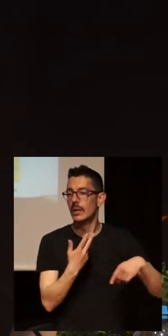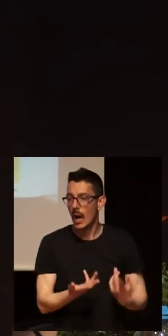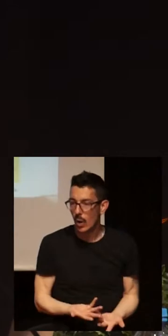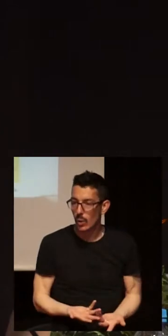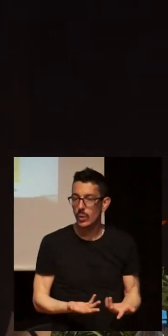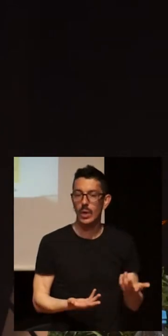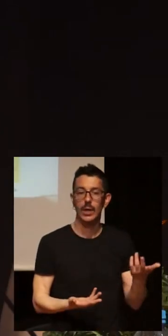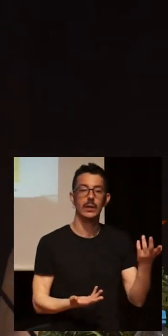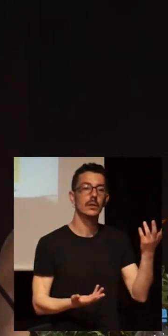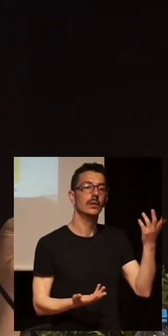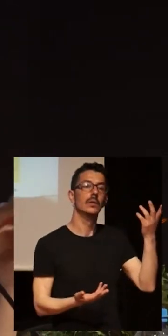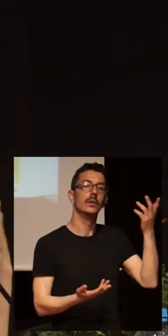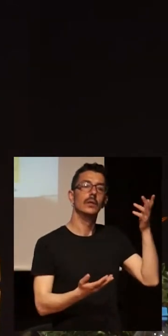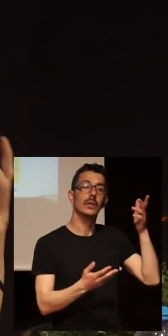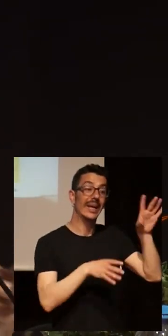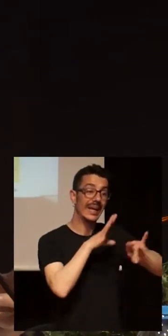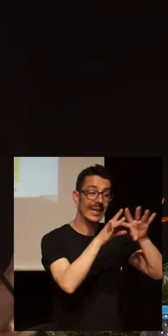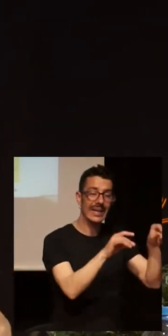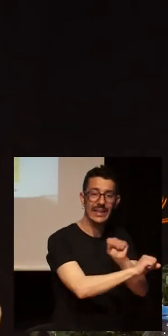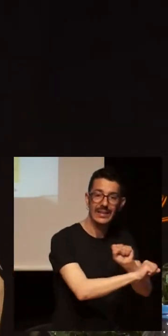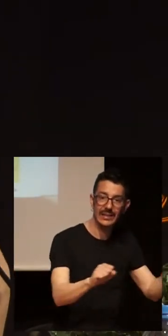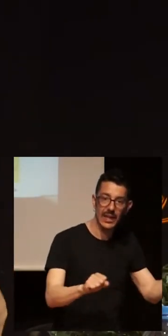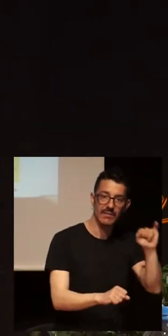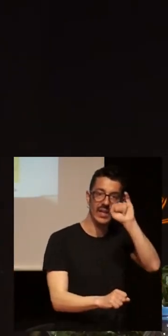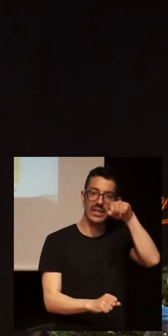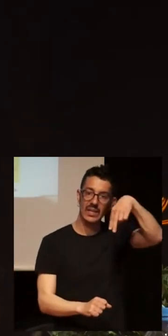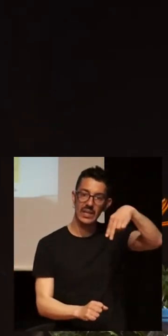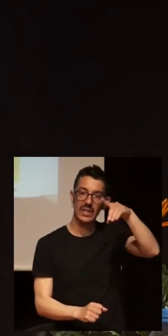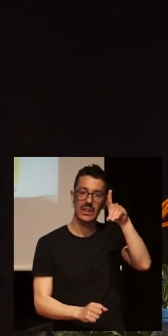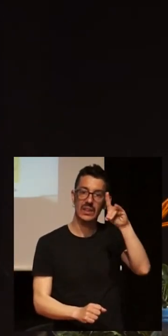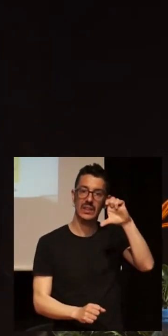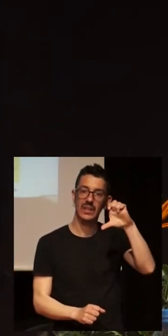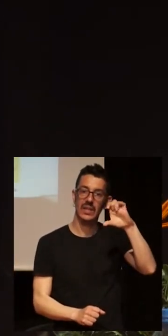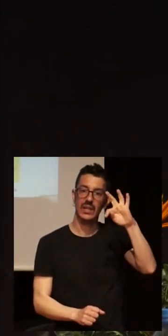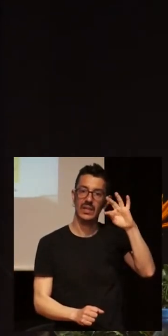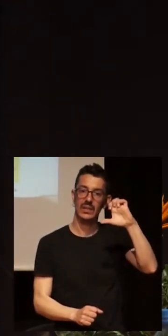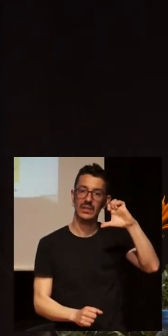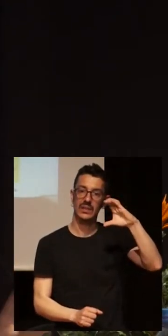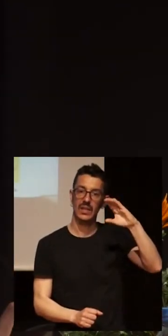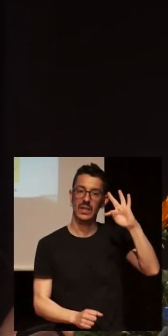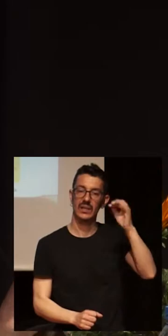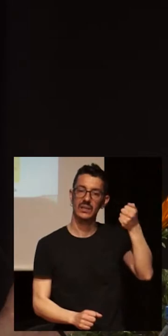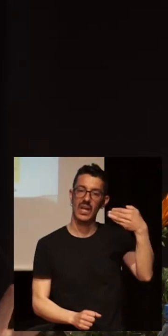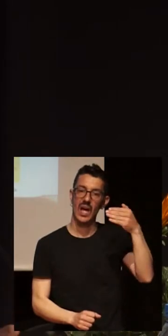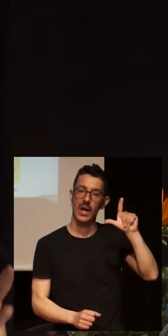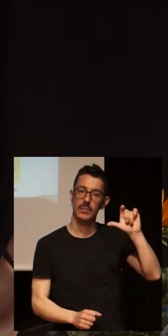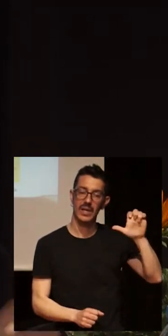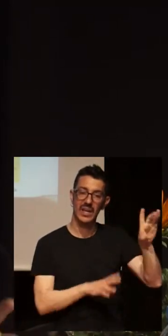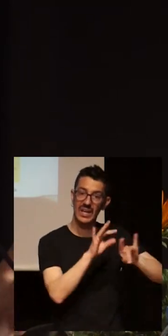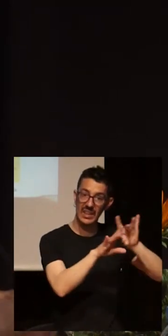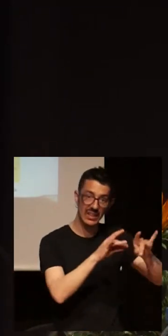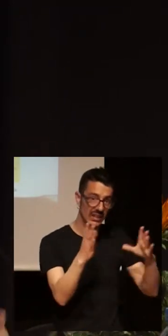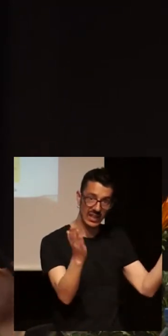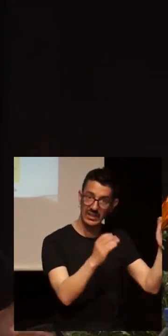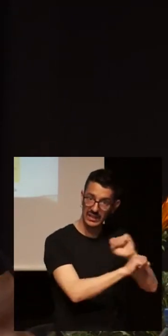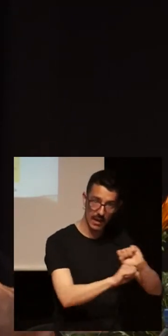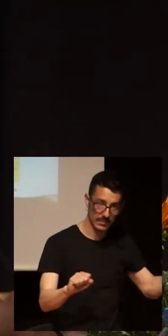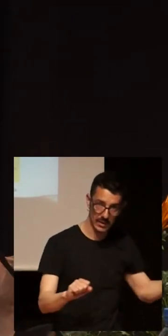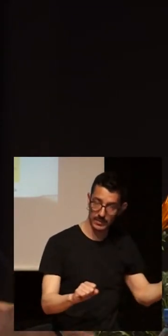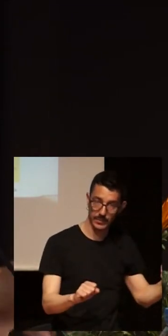indetectable, or adherent, or adherent, and in this moment we have the category of indetectable, which, in some way, we put